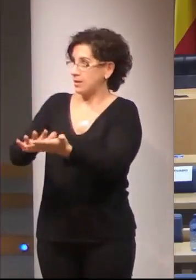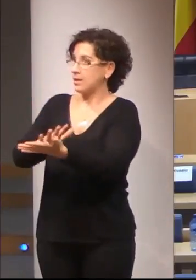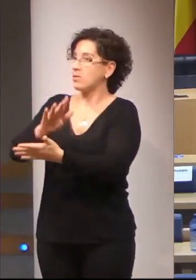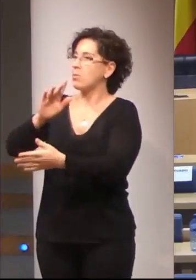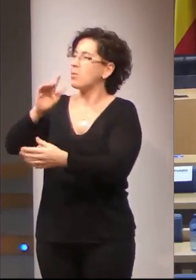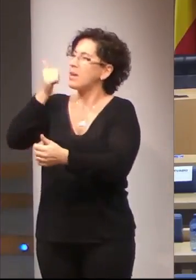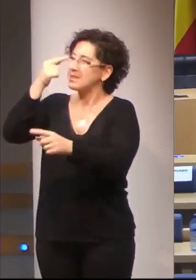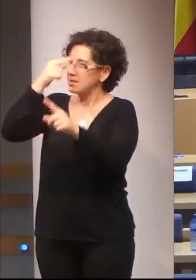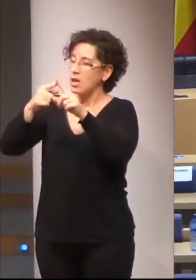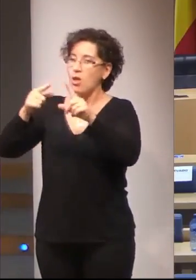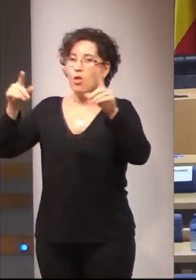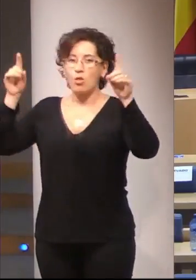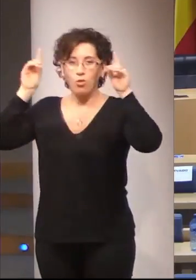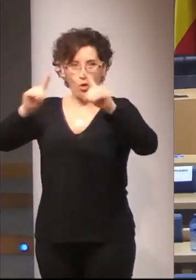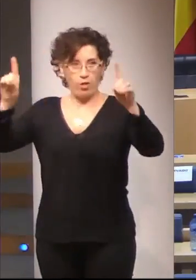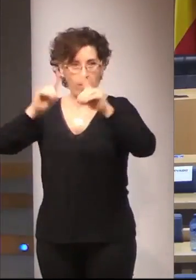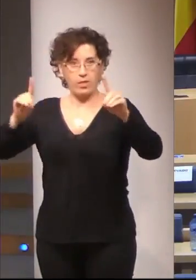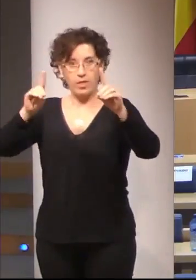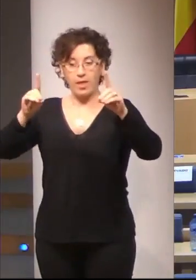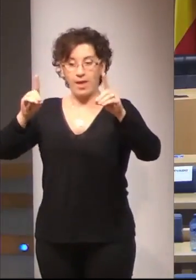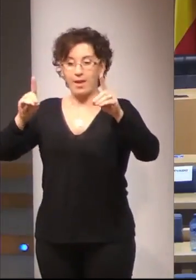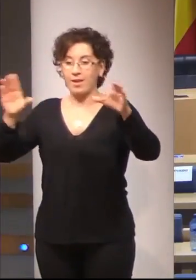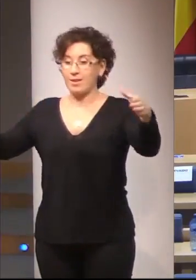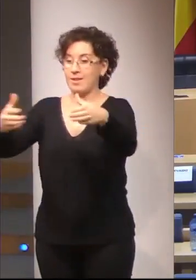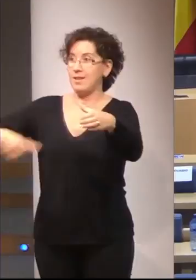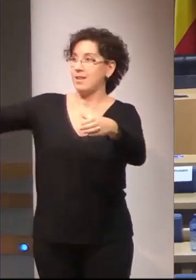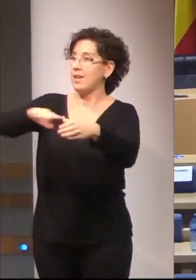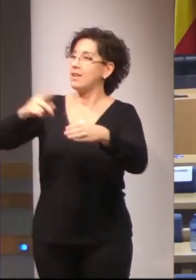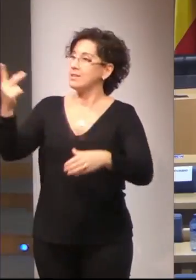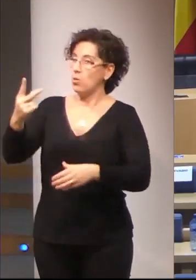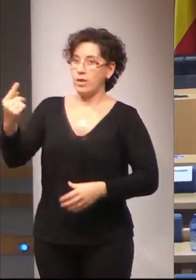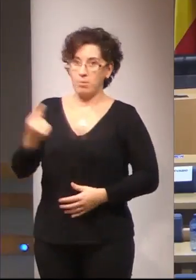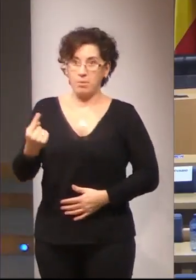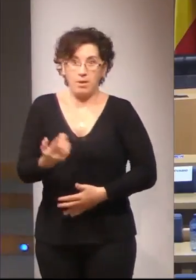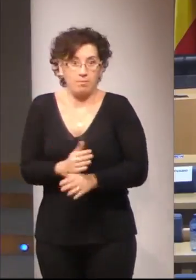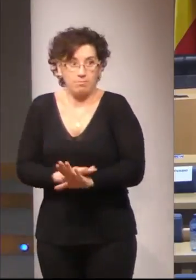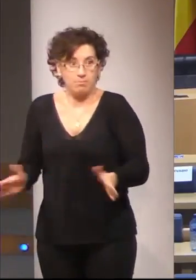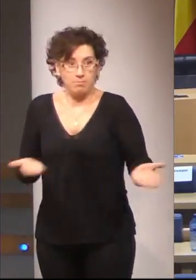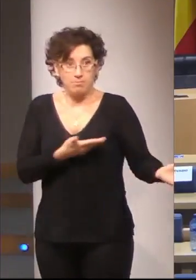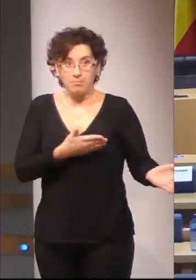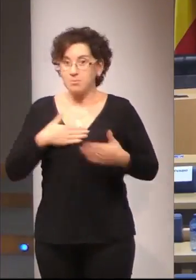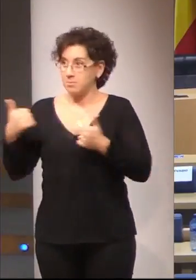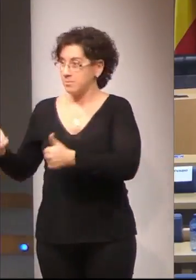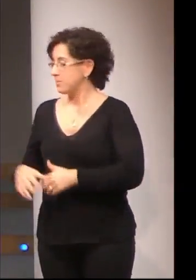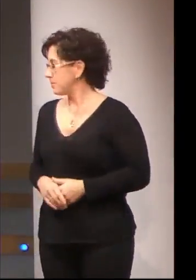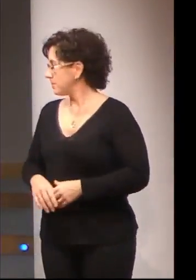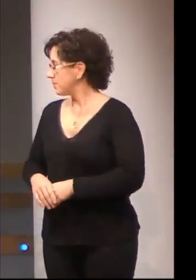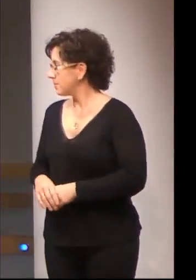la docencia dirigida fundamentalmente a secundaria y a primaria. Pues, nada más. Muchas gracias y cuando quieras.